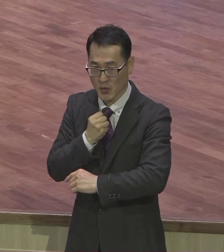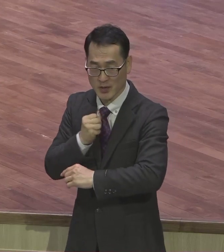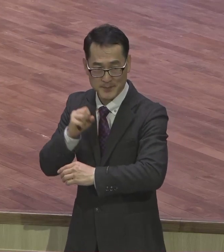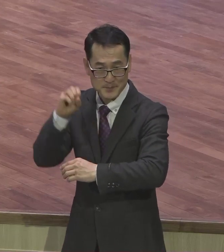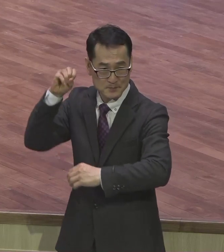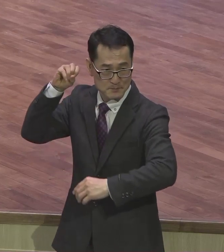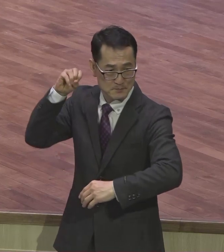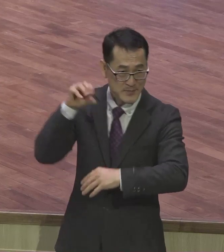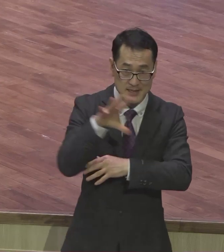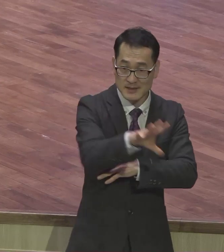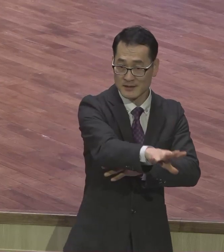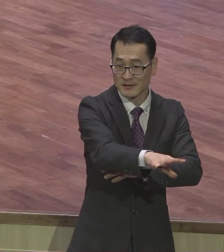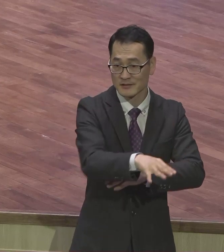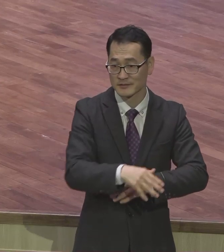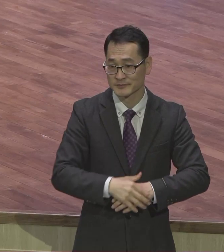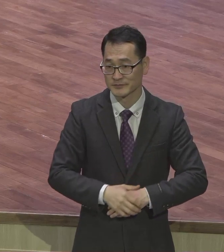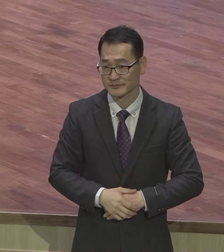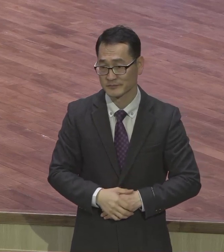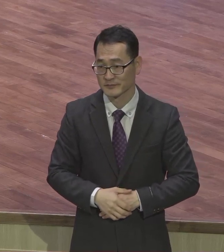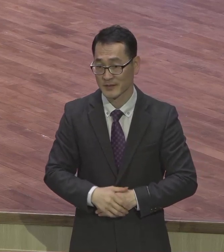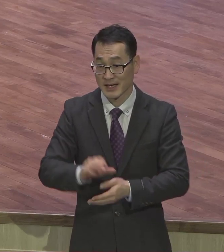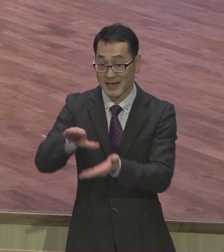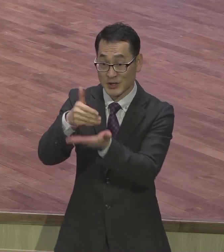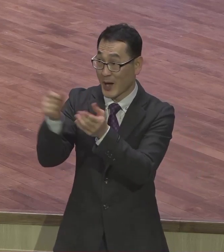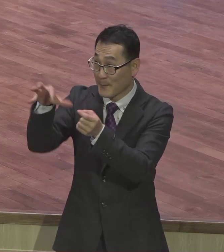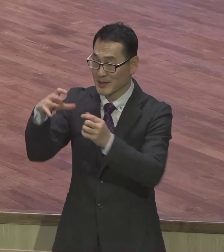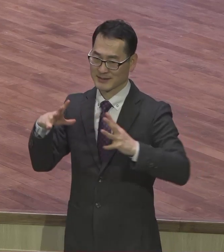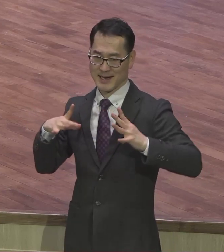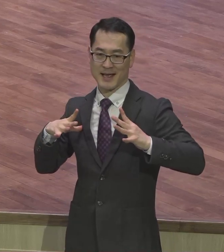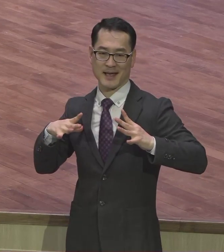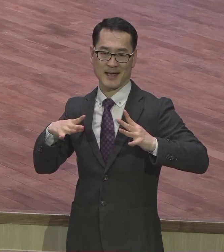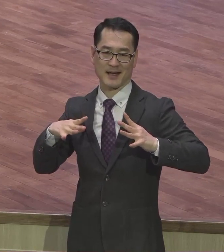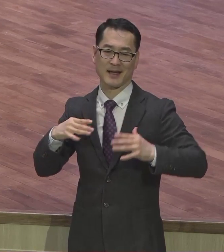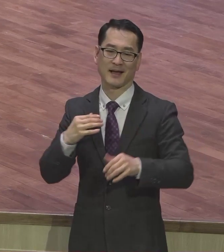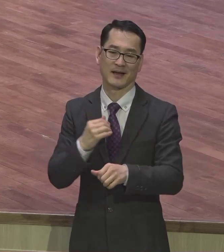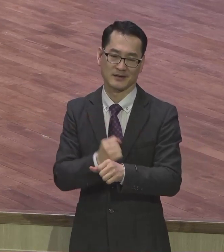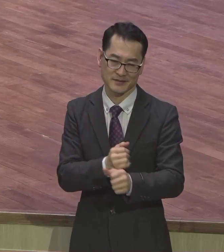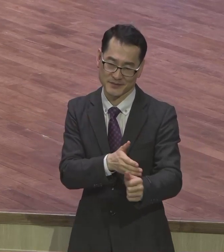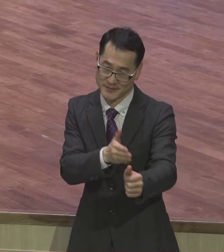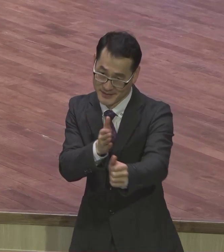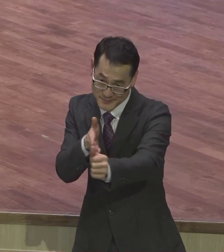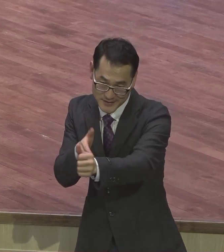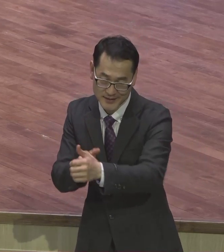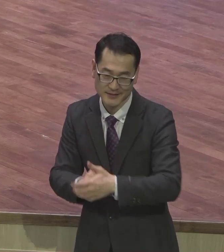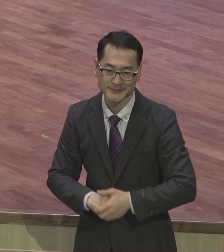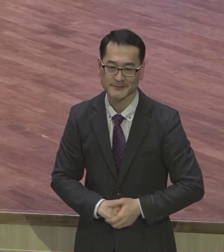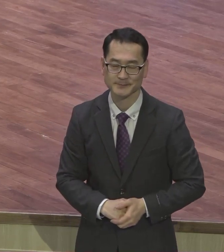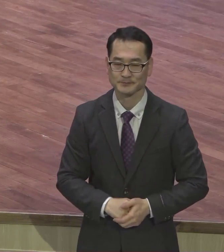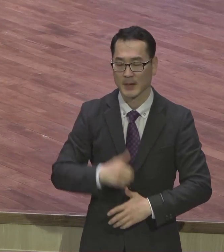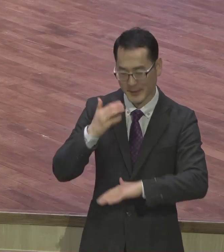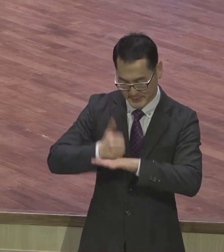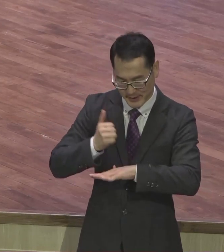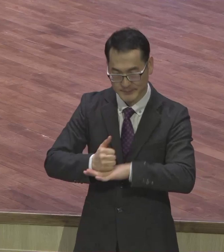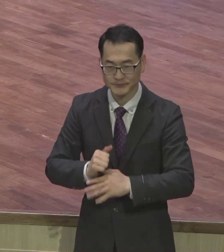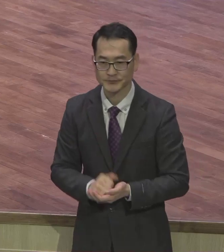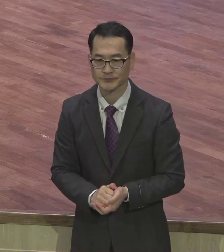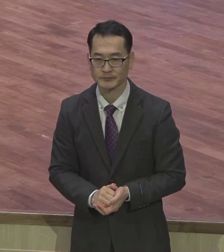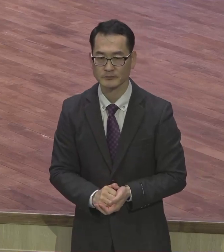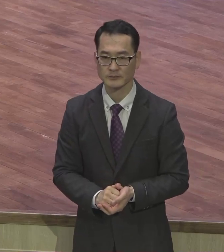나라에 잘한 것이 있는 풍성한 삶을 살기를 제문으로 축복합니다. 결론입니다. 이런 말이세요. 문제가 생기면